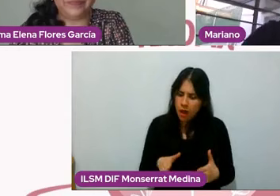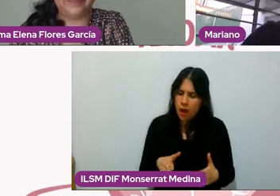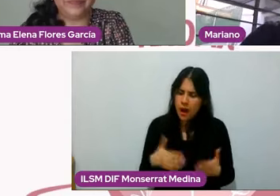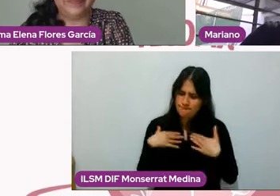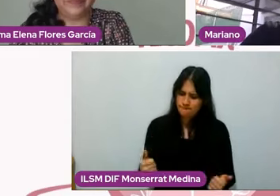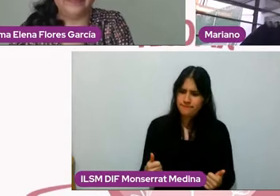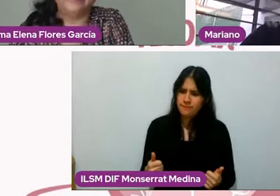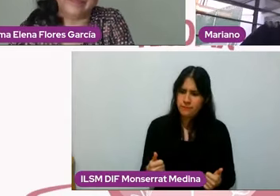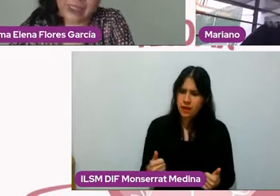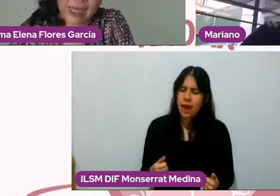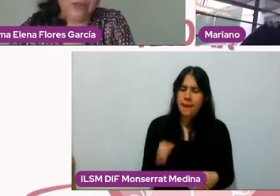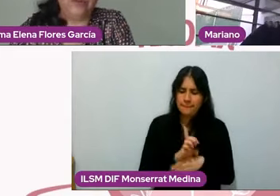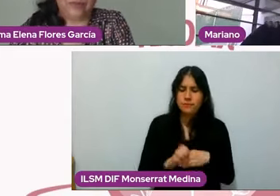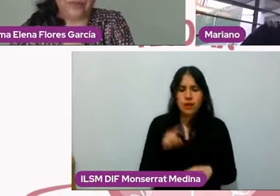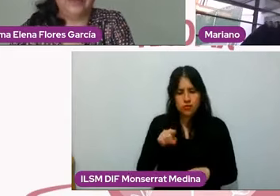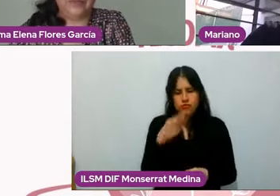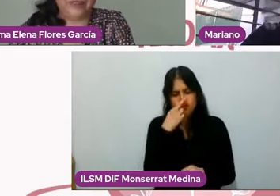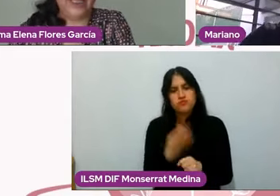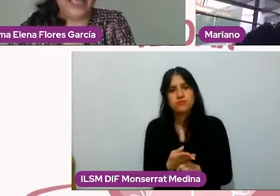haste cargo de eso.